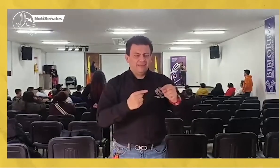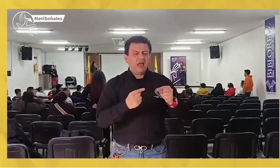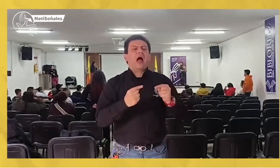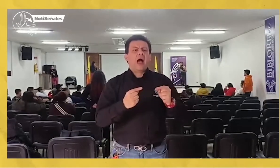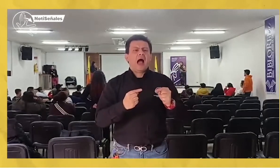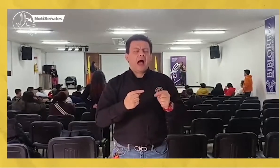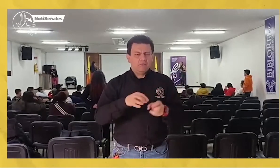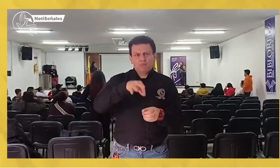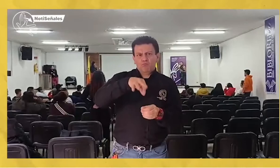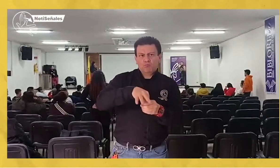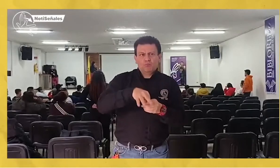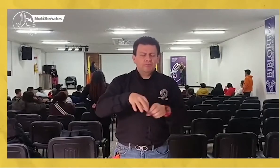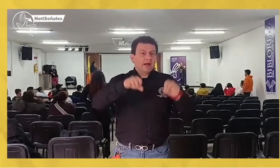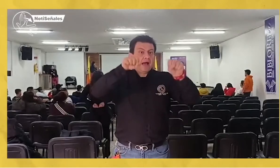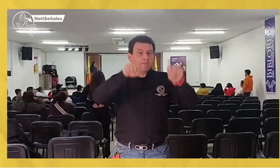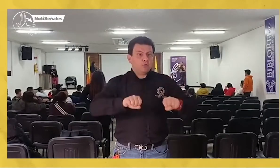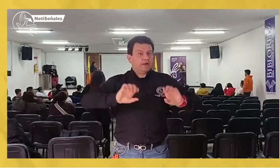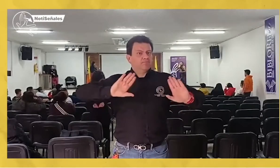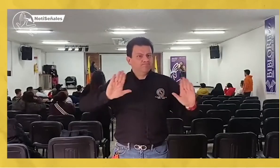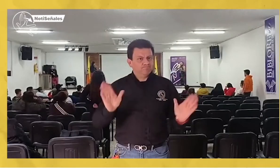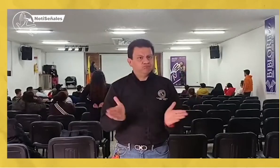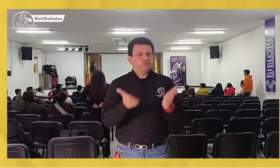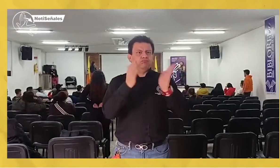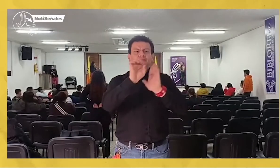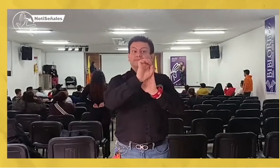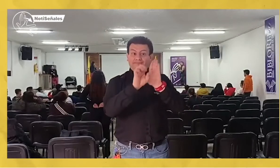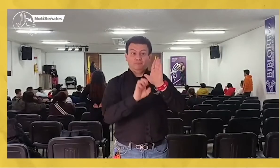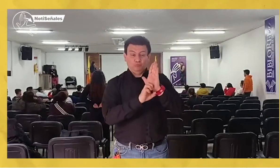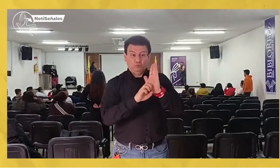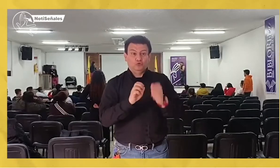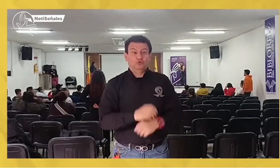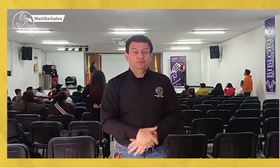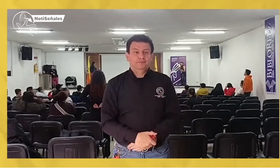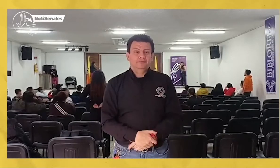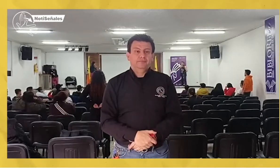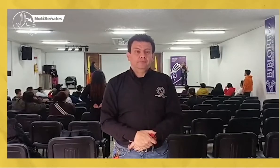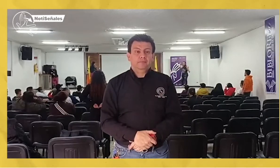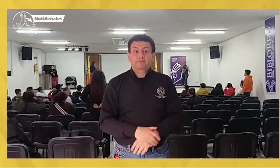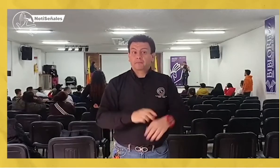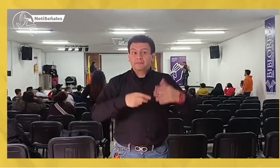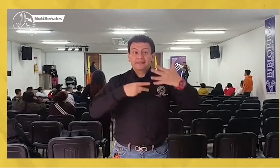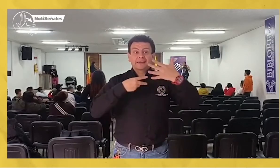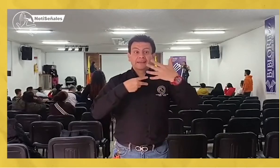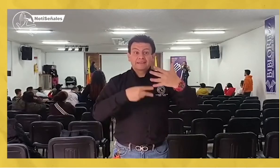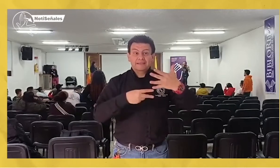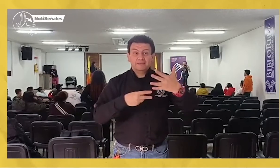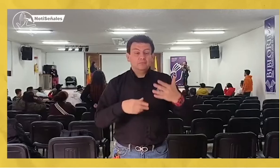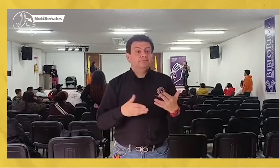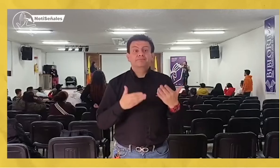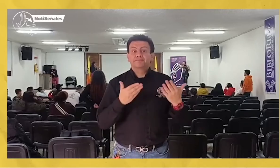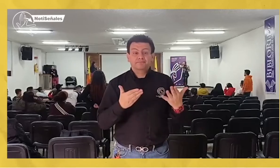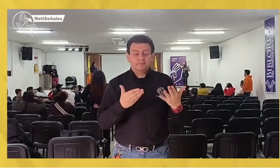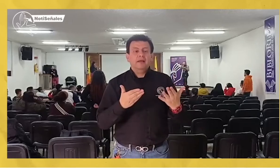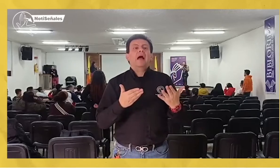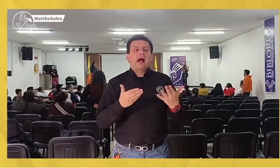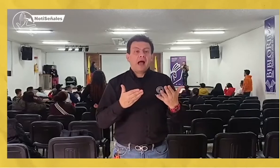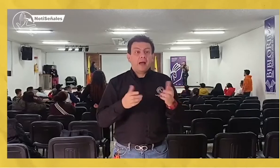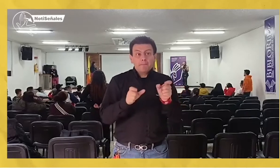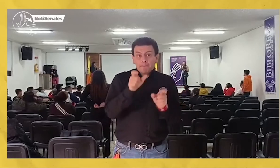debate y luego se hará la votación y aprobación del mejoramiento de los estatutos. En el